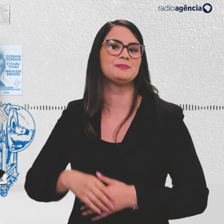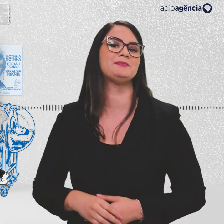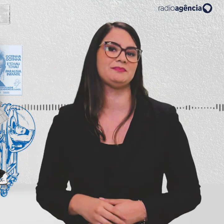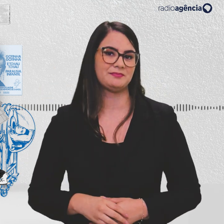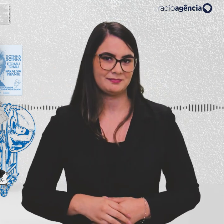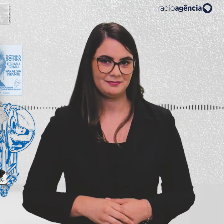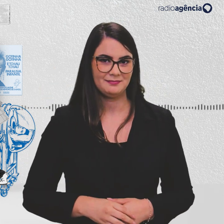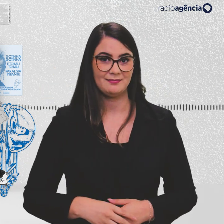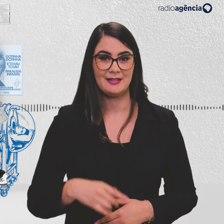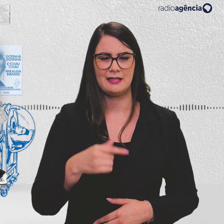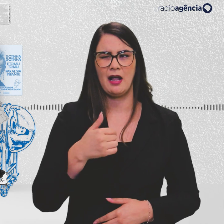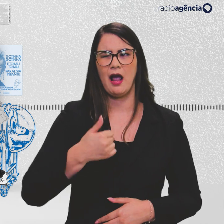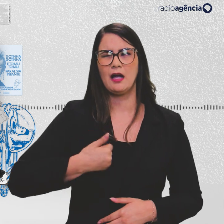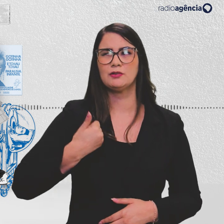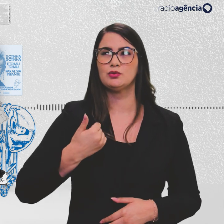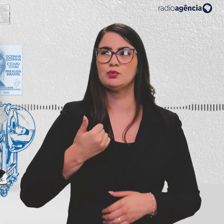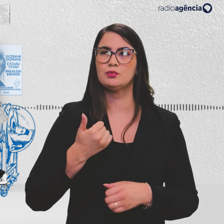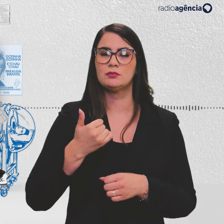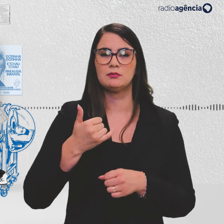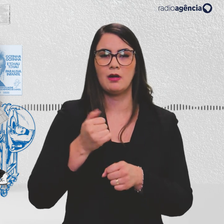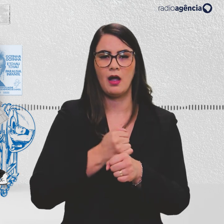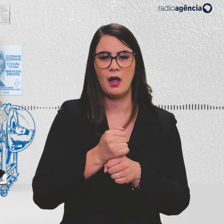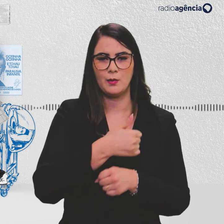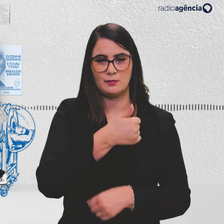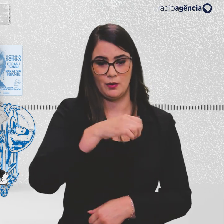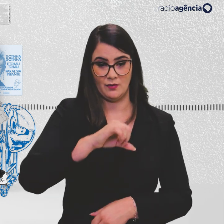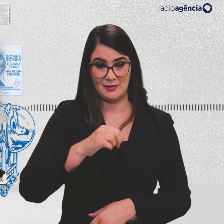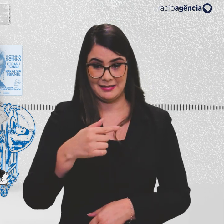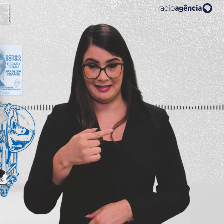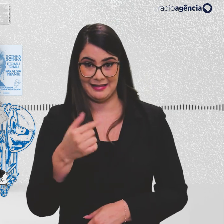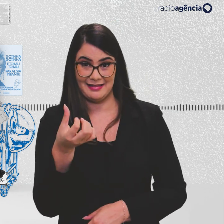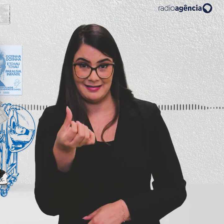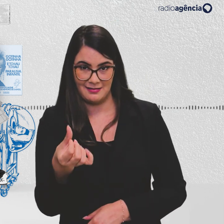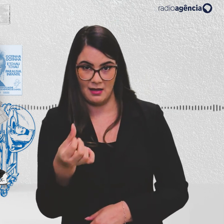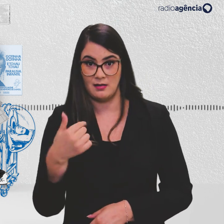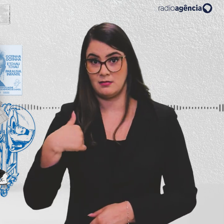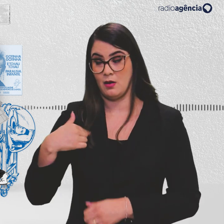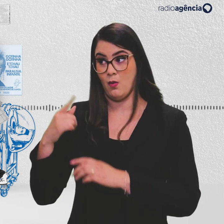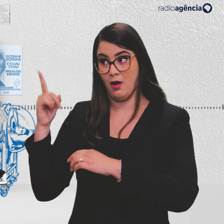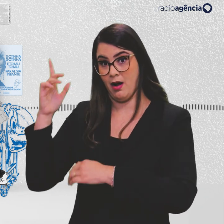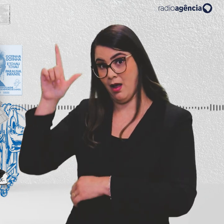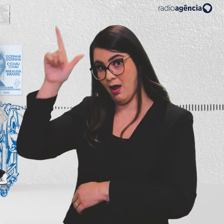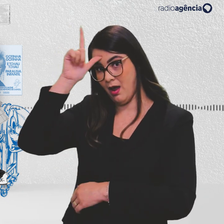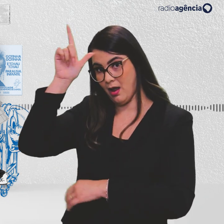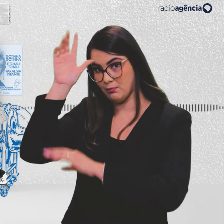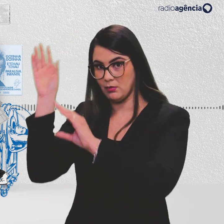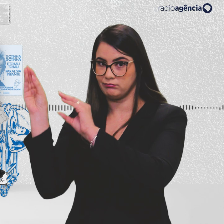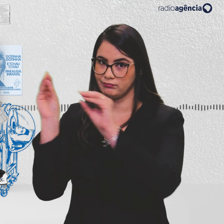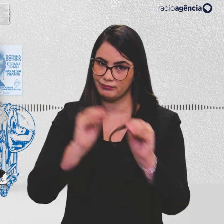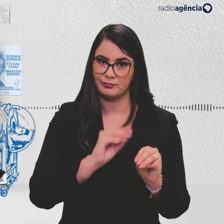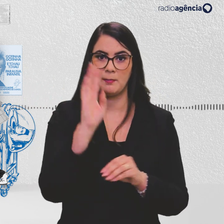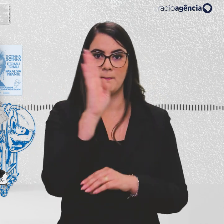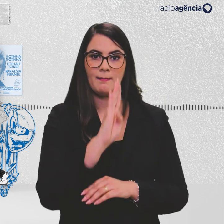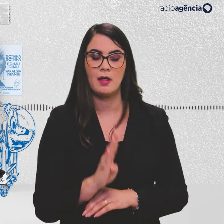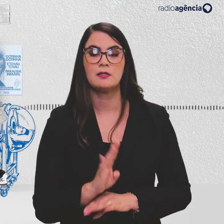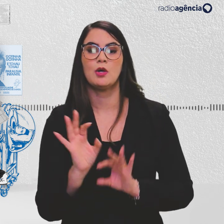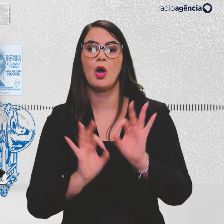Em 1976, eu estava na Alemanha, eu voltei para organizar e colocar